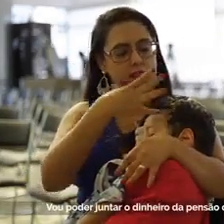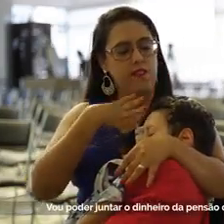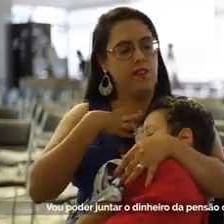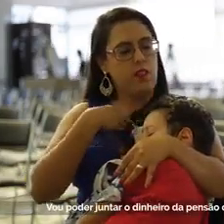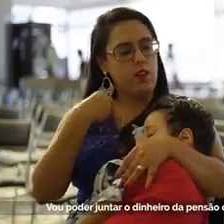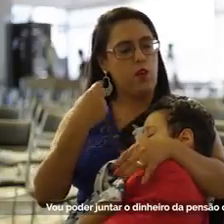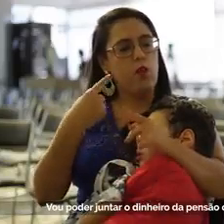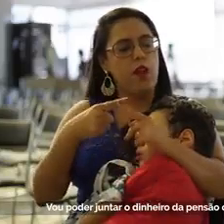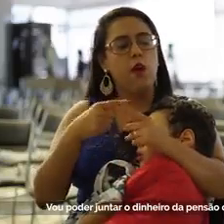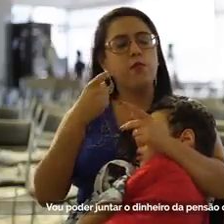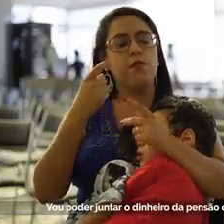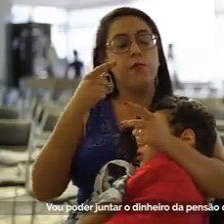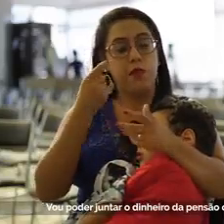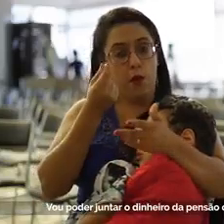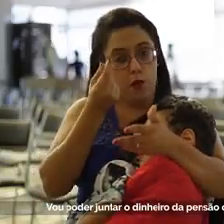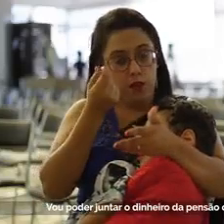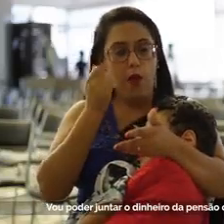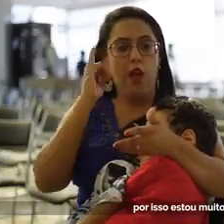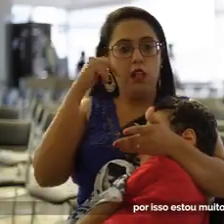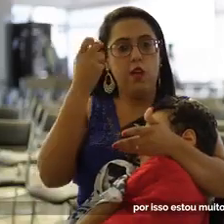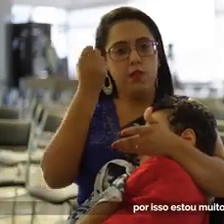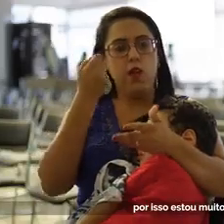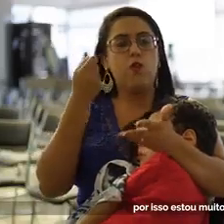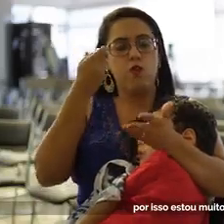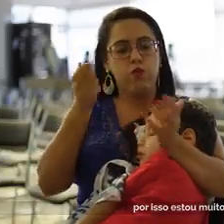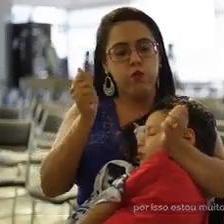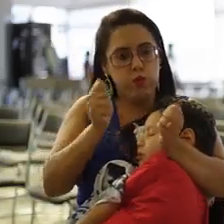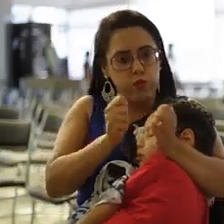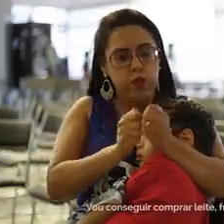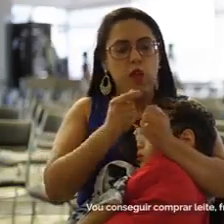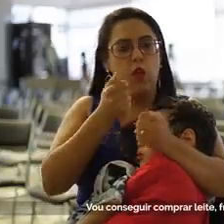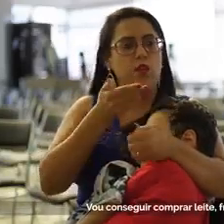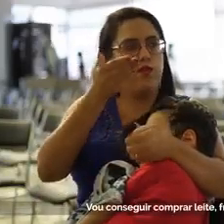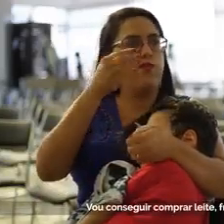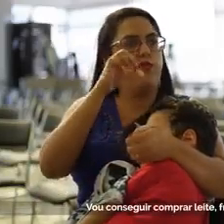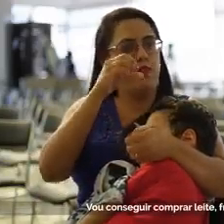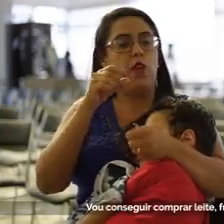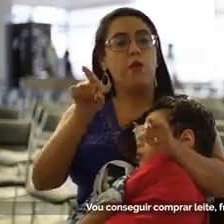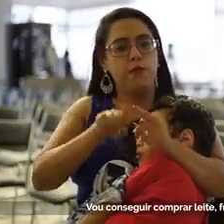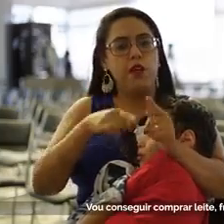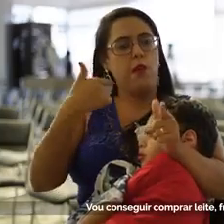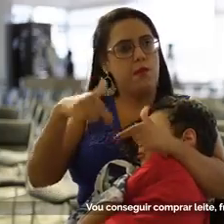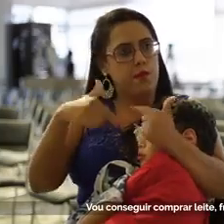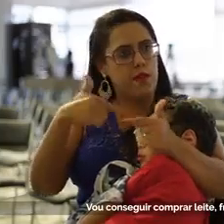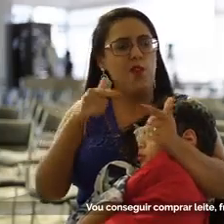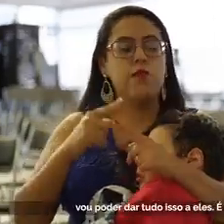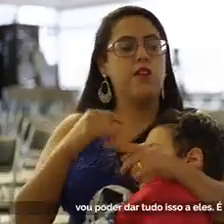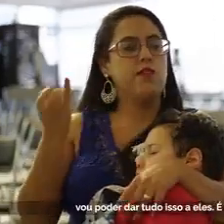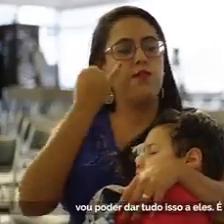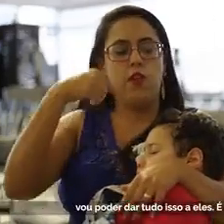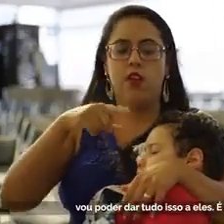Vou poder juntar o dinheiro da pensão com a renda do trabalho. Por isso, estou muito feliz. Vou conseguir comprar leite, fralda,